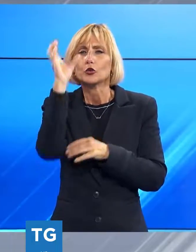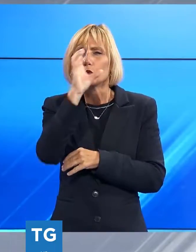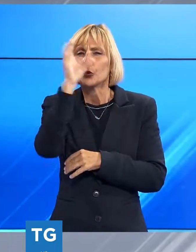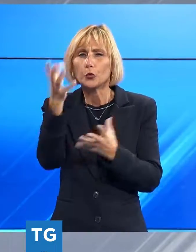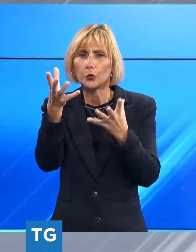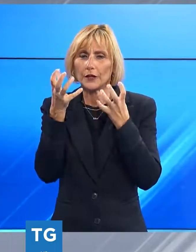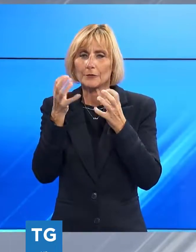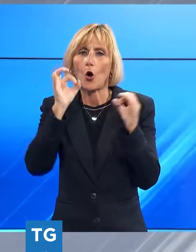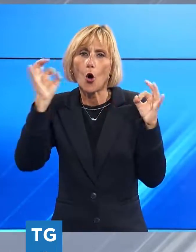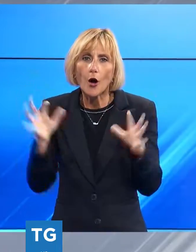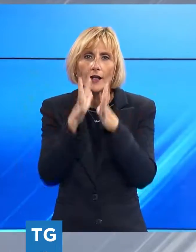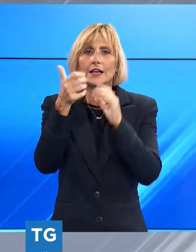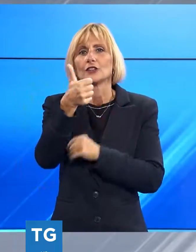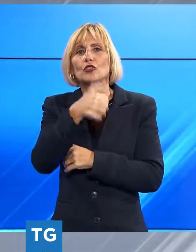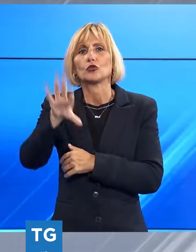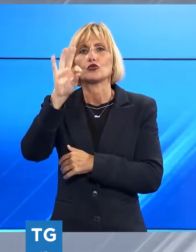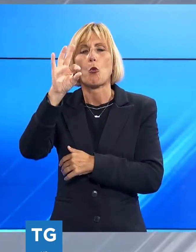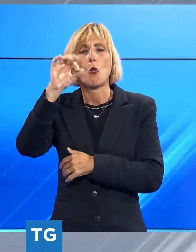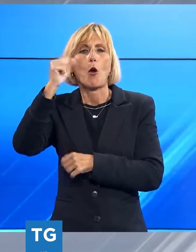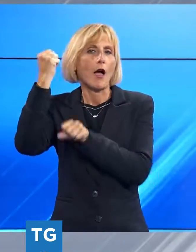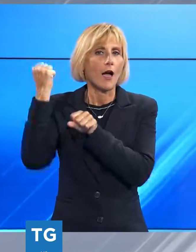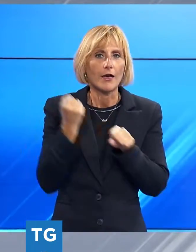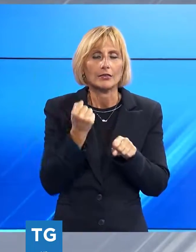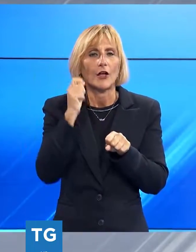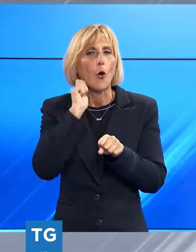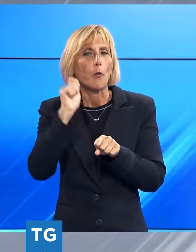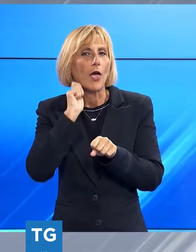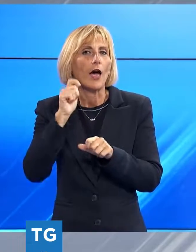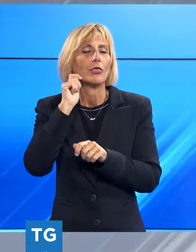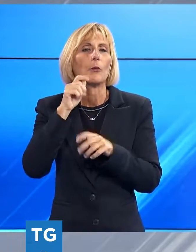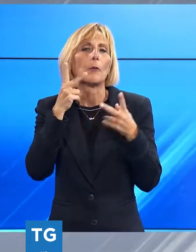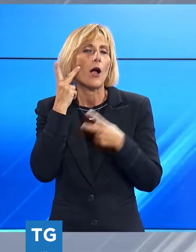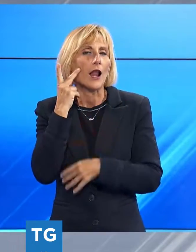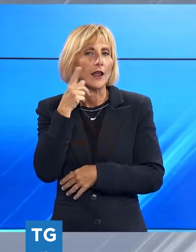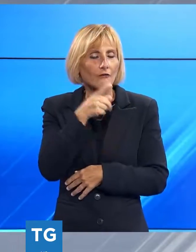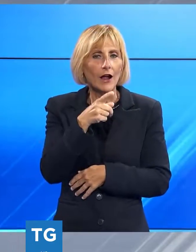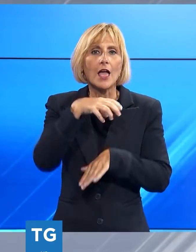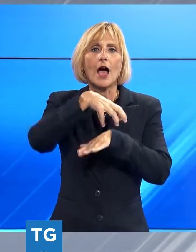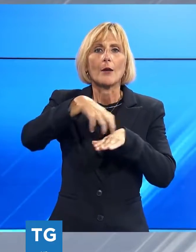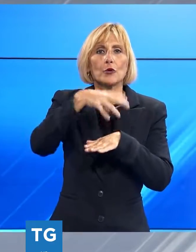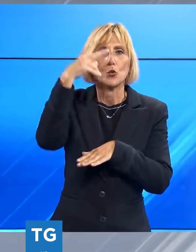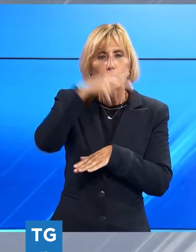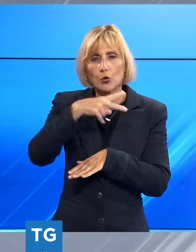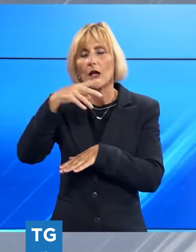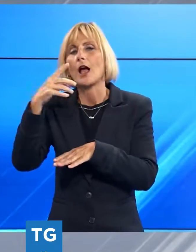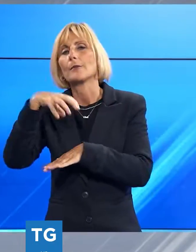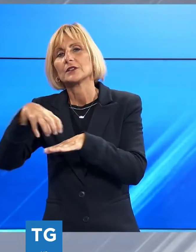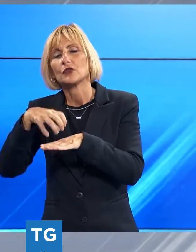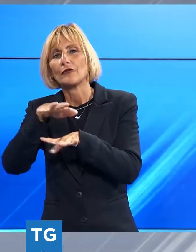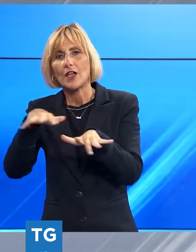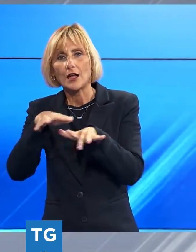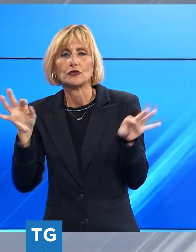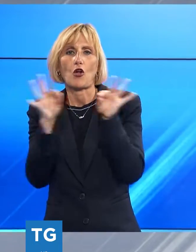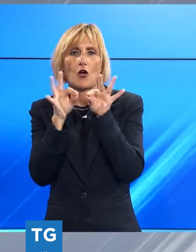del 150esimo anniversario del Carnevale, nel solco della ritrovata intesa fra le amministrazioni di Lucca e Viareggio, partita con una prima